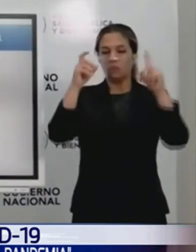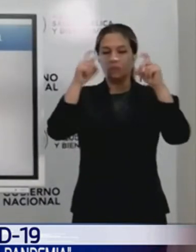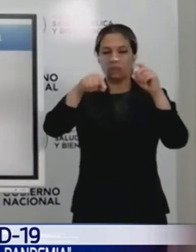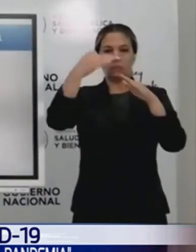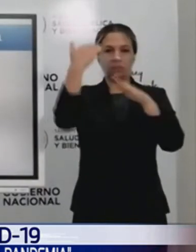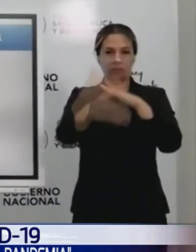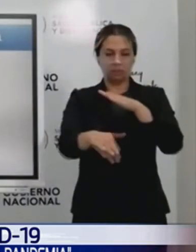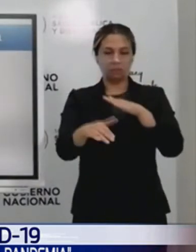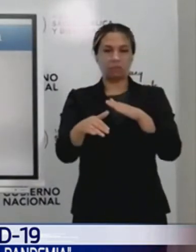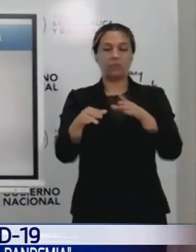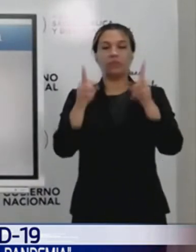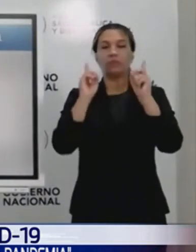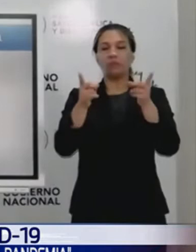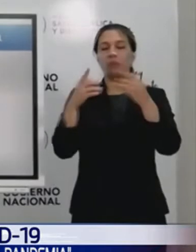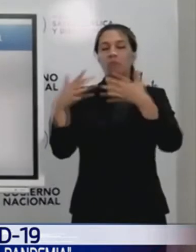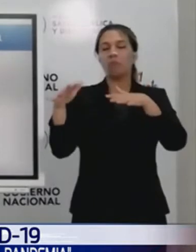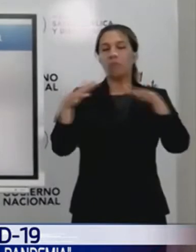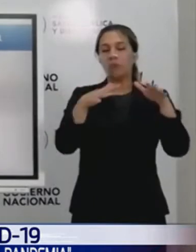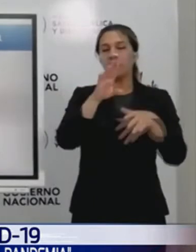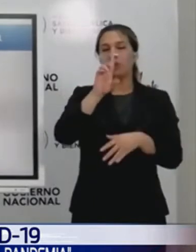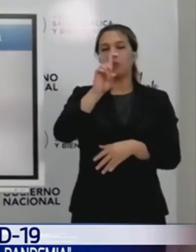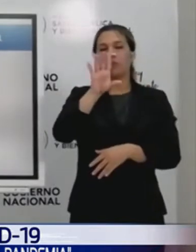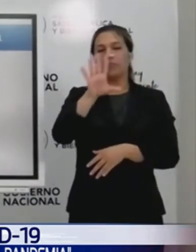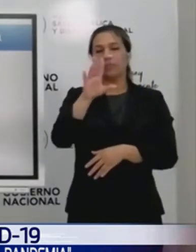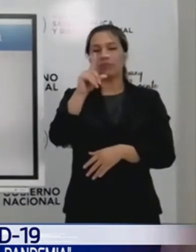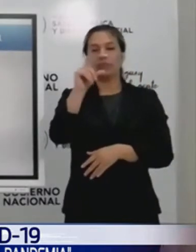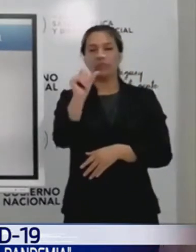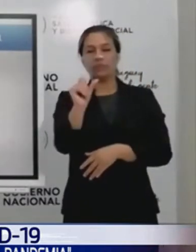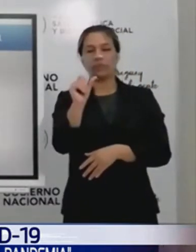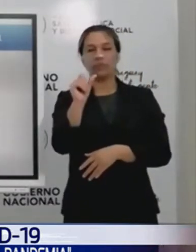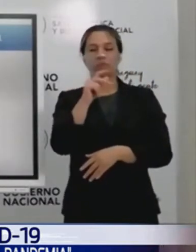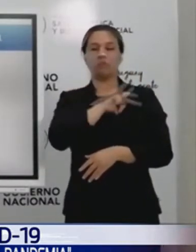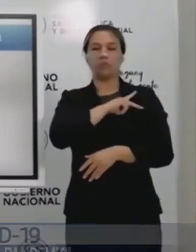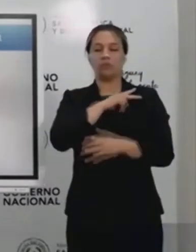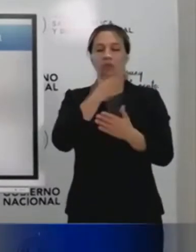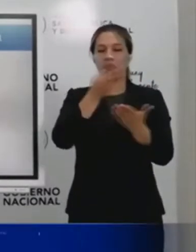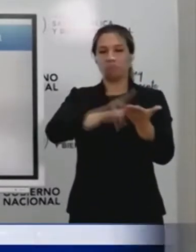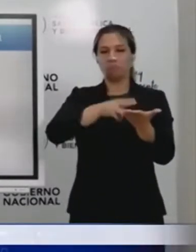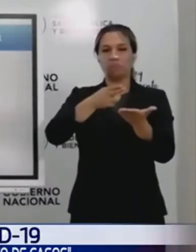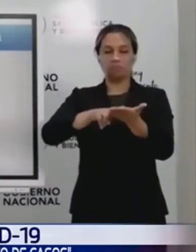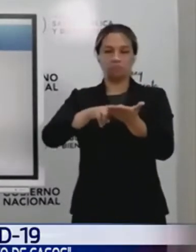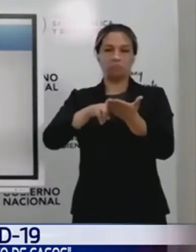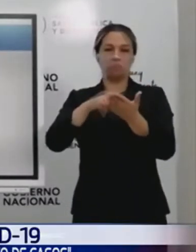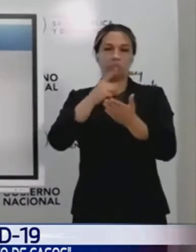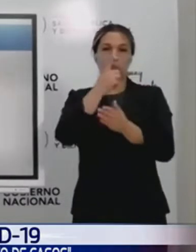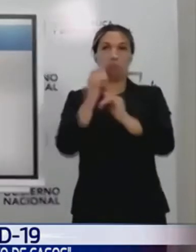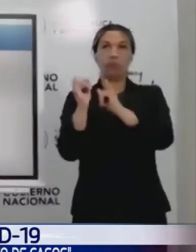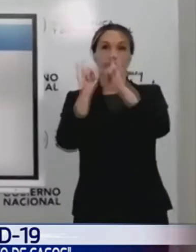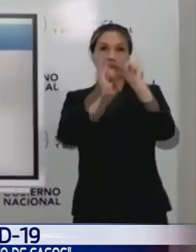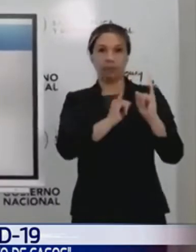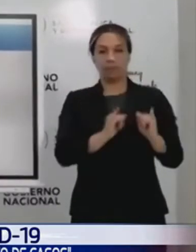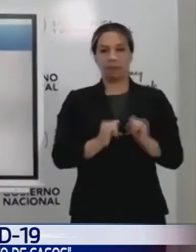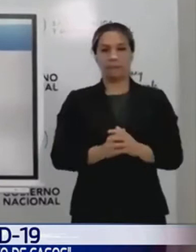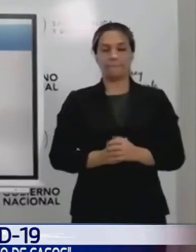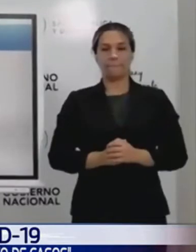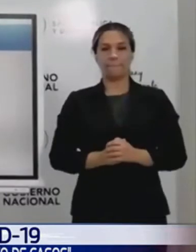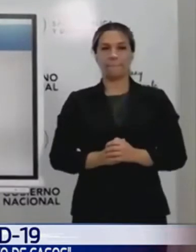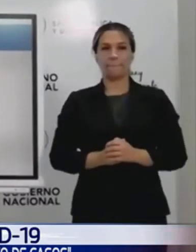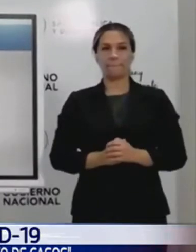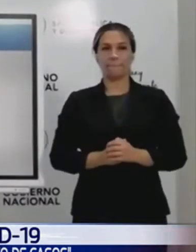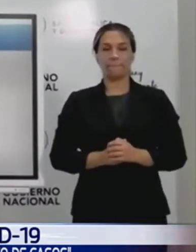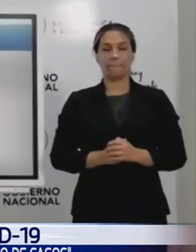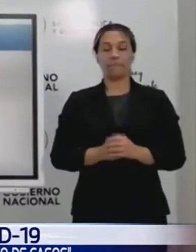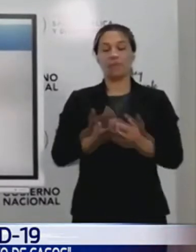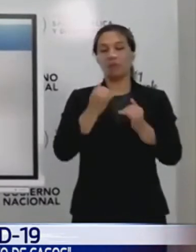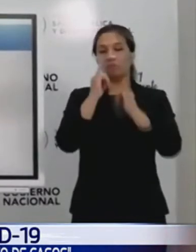Y en promedio estamos teniendo alrededor de 15 y 6 fallecidos en las últimas semanas por día. Esto es lo que les